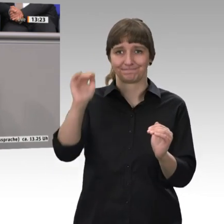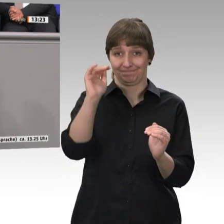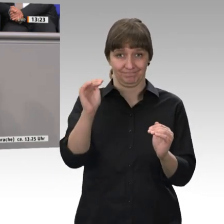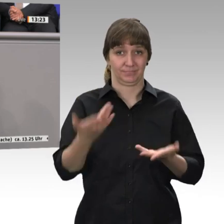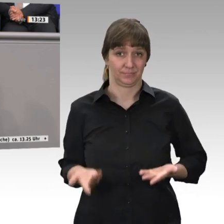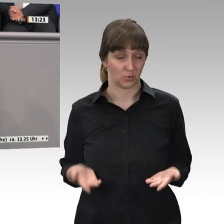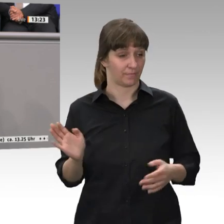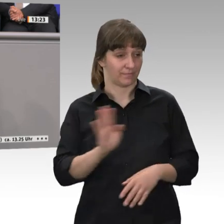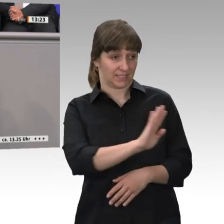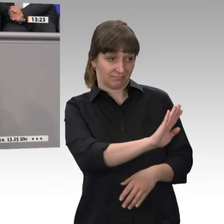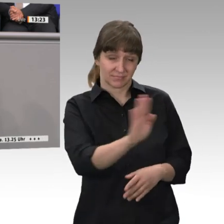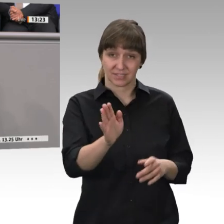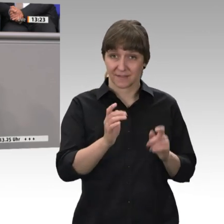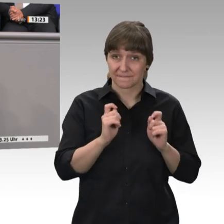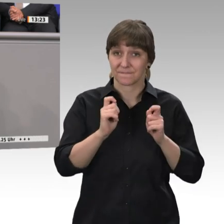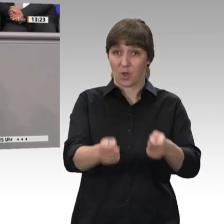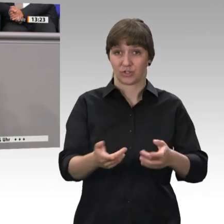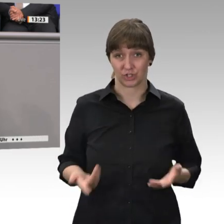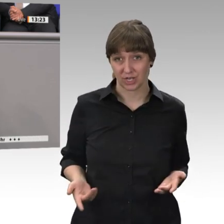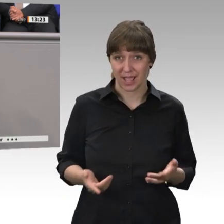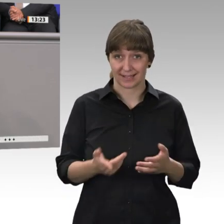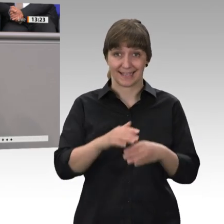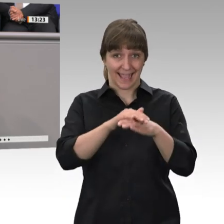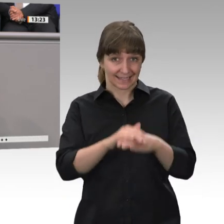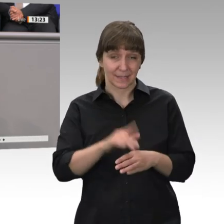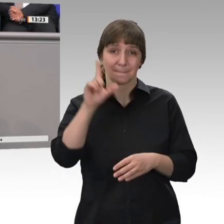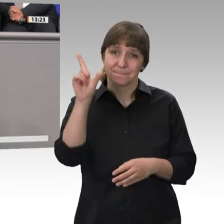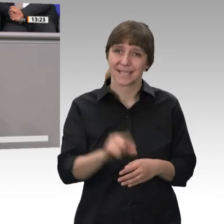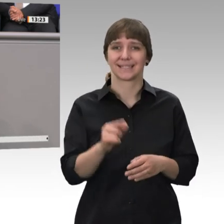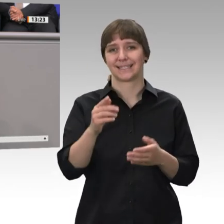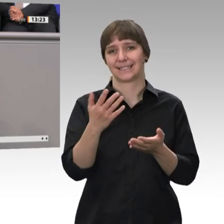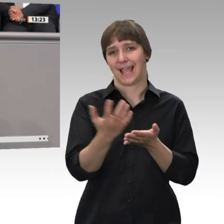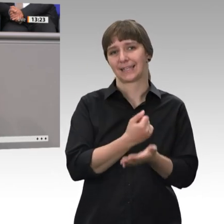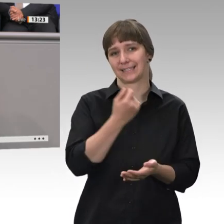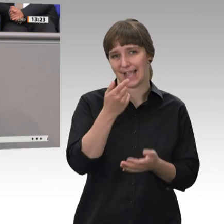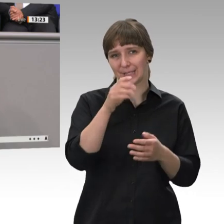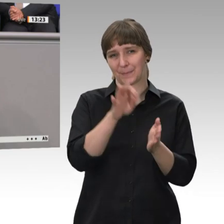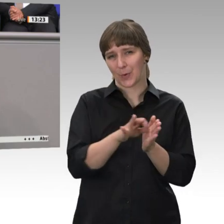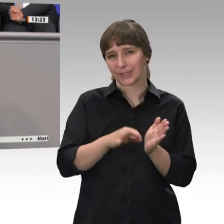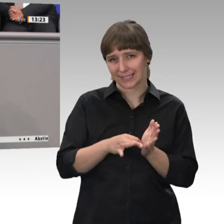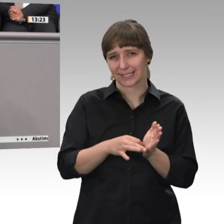Fortführung der Rente nach Mindestentgeltpunkten ist letztendlich der Versuch, die Welle von der Regierung